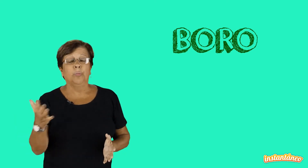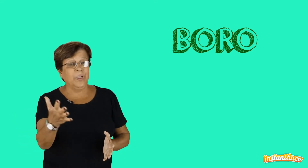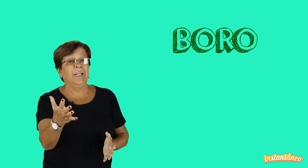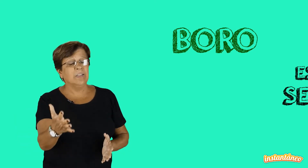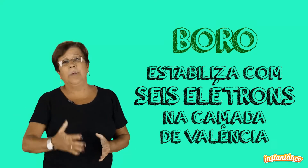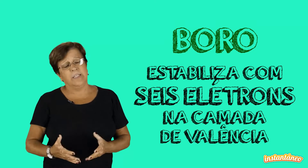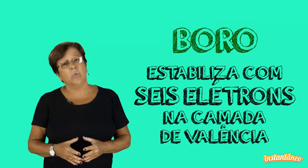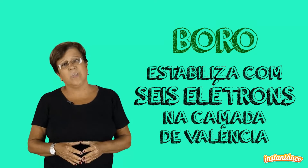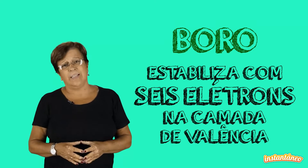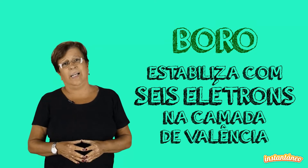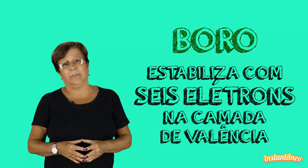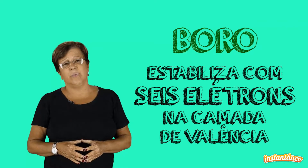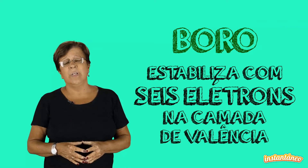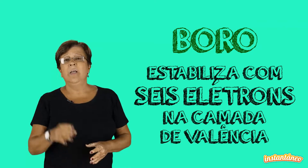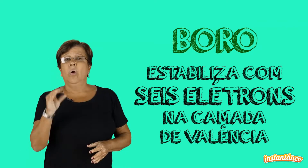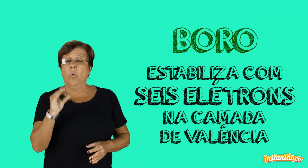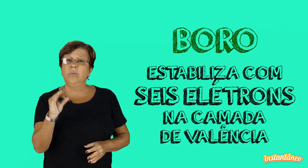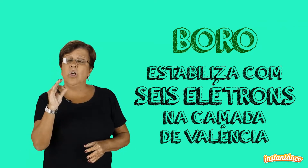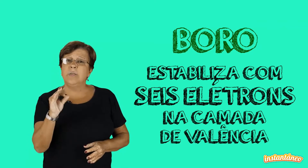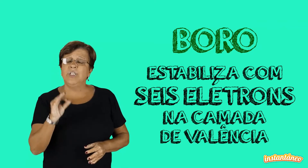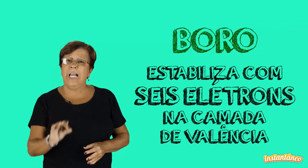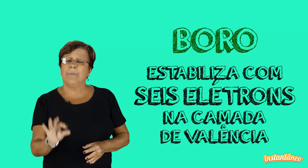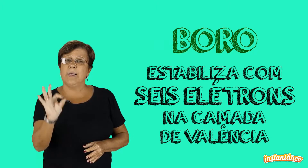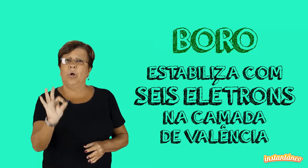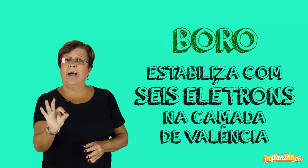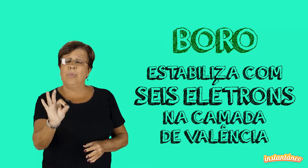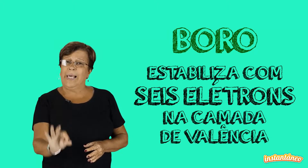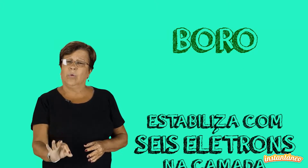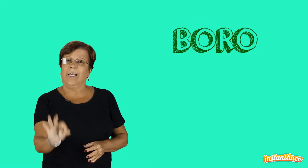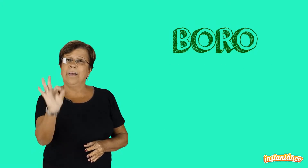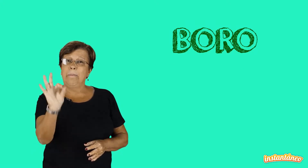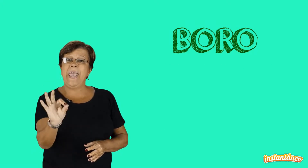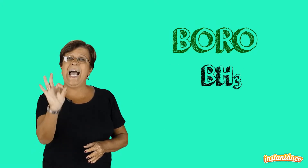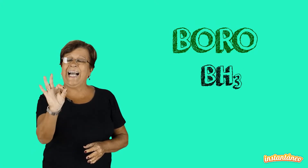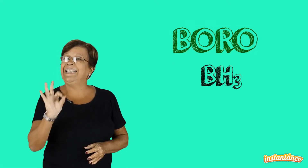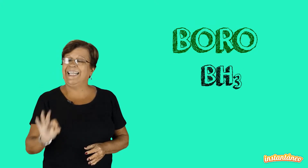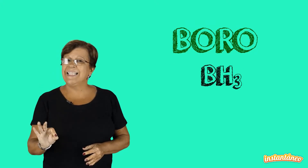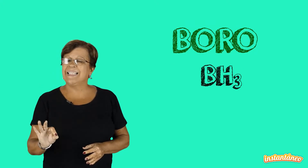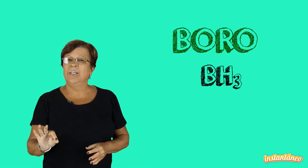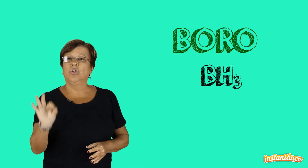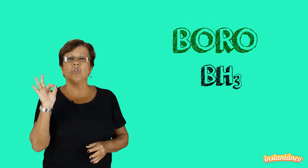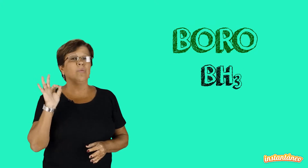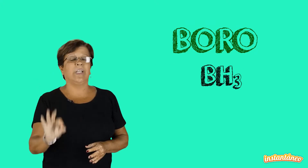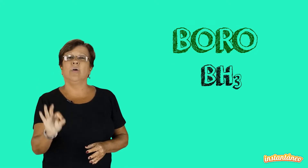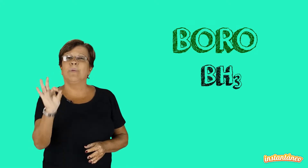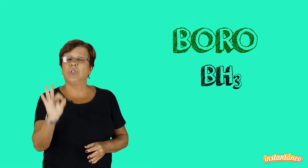porque ele estabiliza com seis elétrons. Quando nós imaginarmos a molécula BH3, nós vamos ter uma